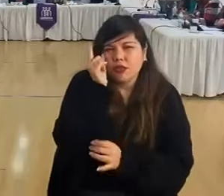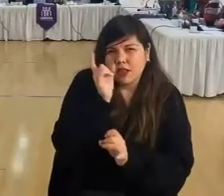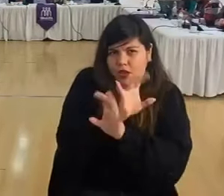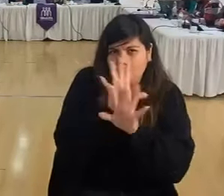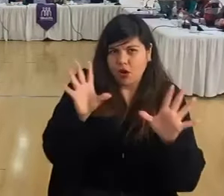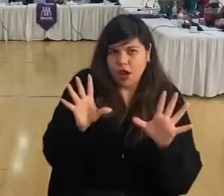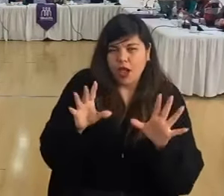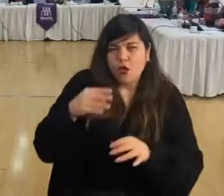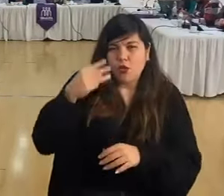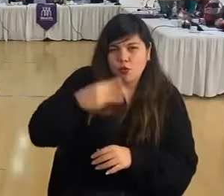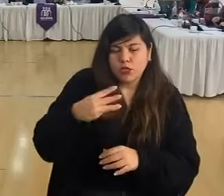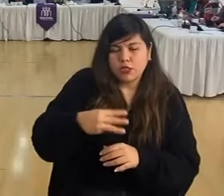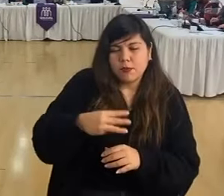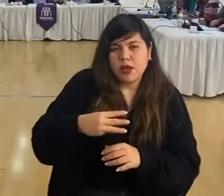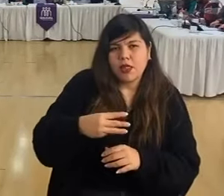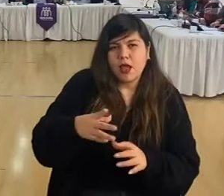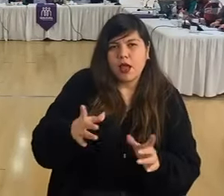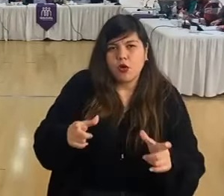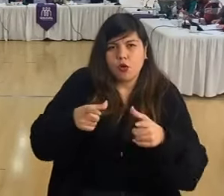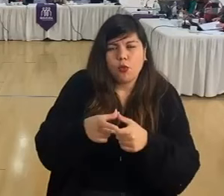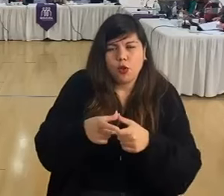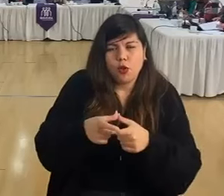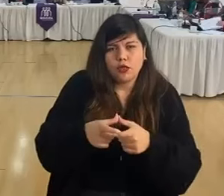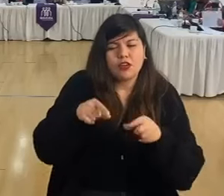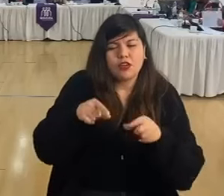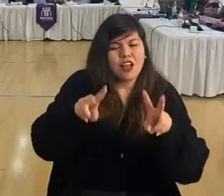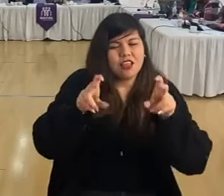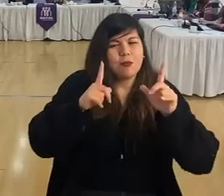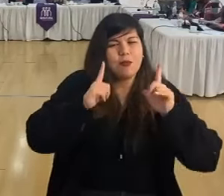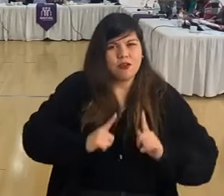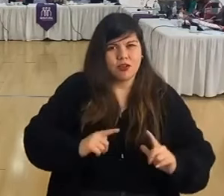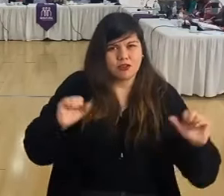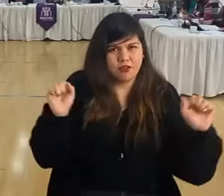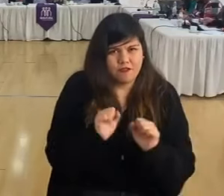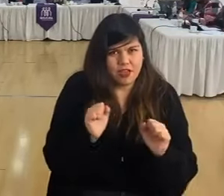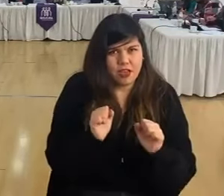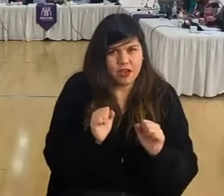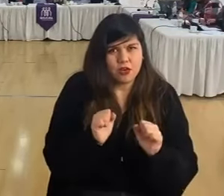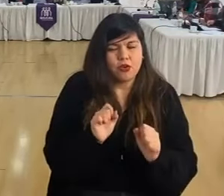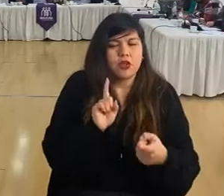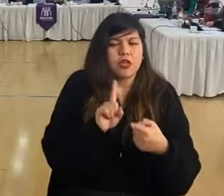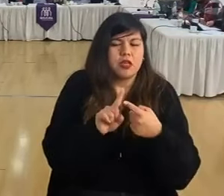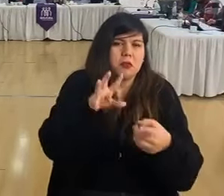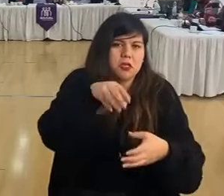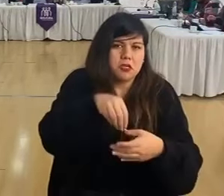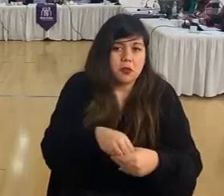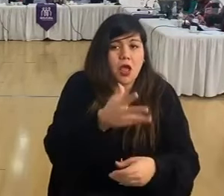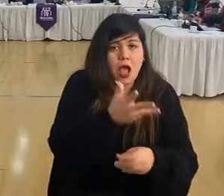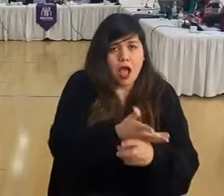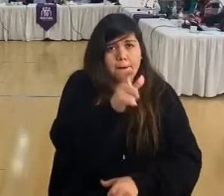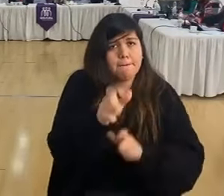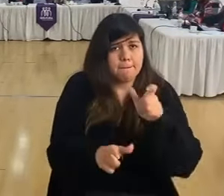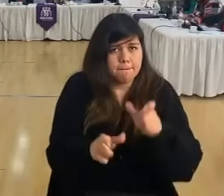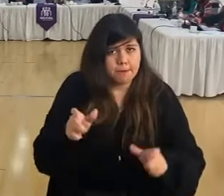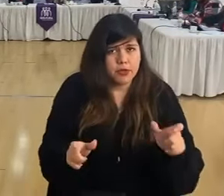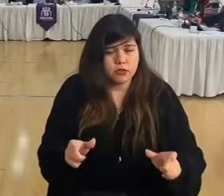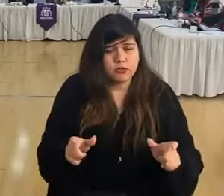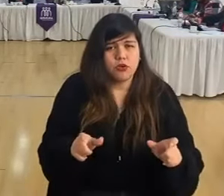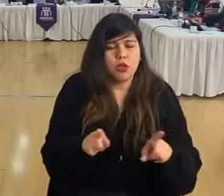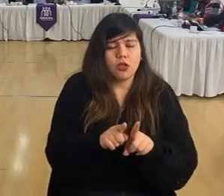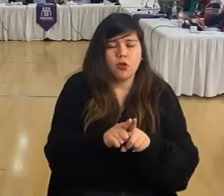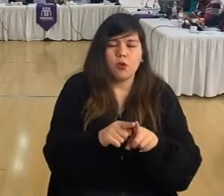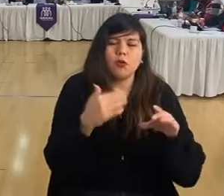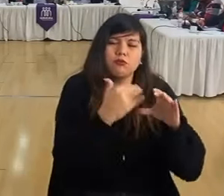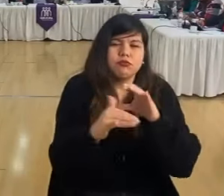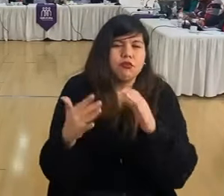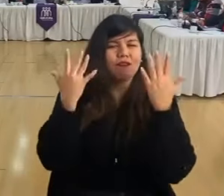llegada del municipio y la corporación a esto de las vacaciones de invierno y lo hicieron partícipe. Hay gente que yo hago llegar a los saludos